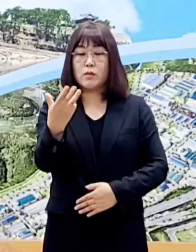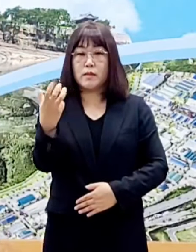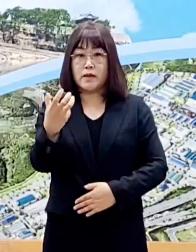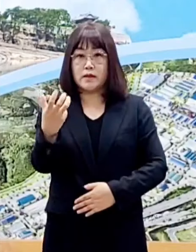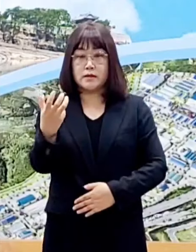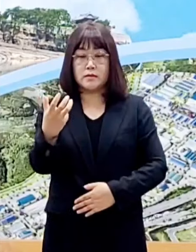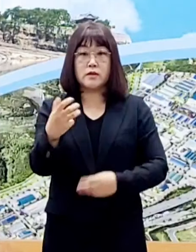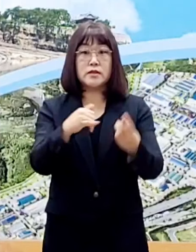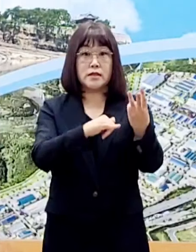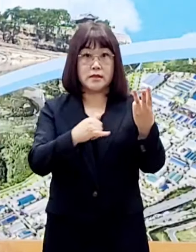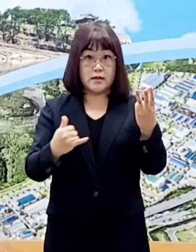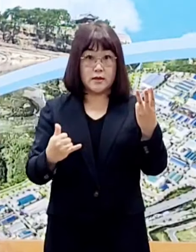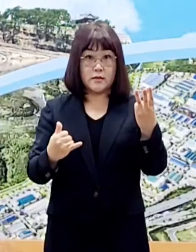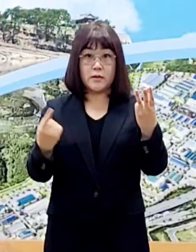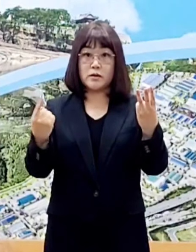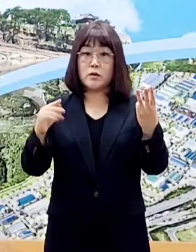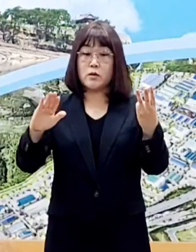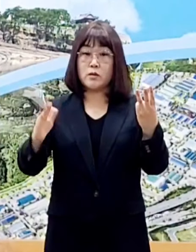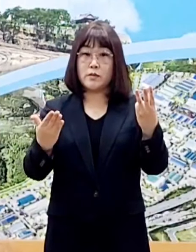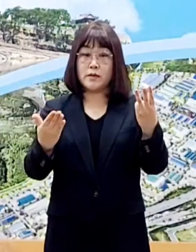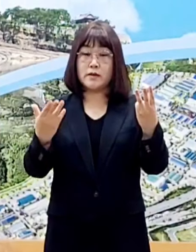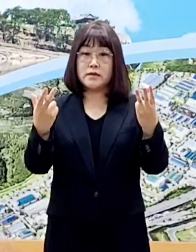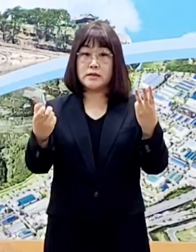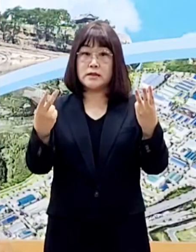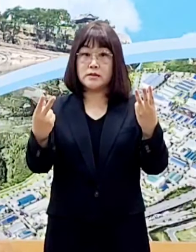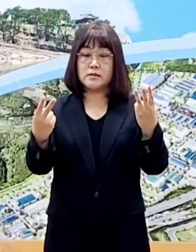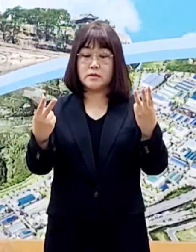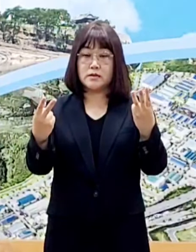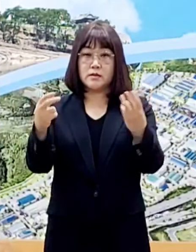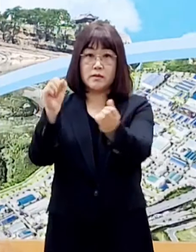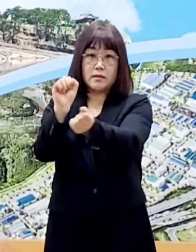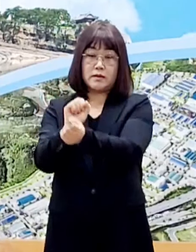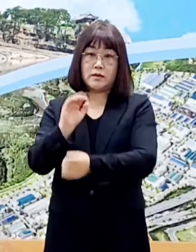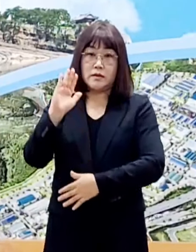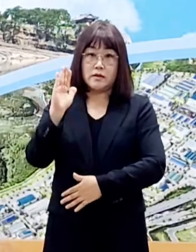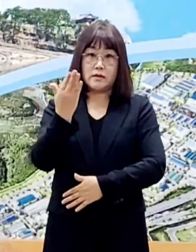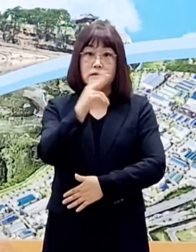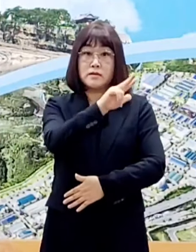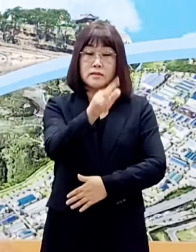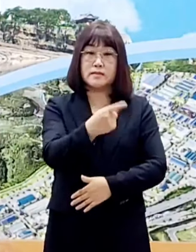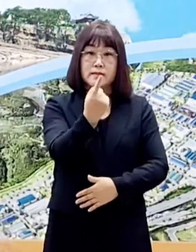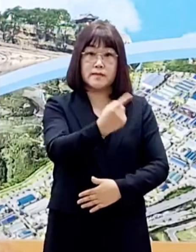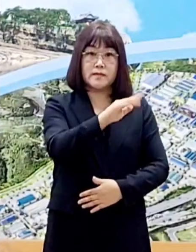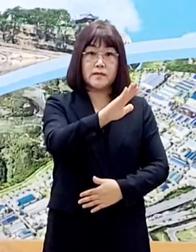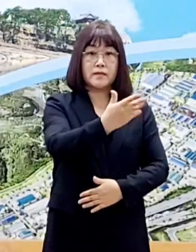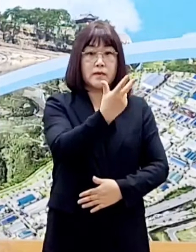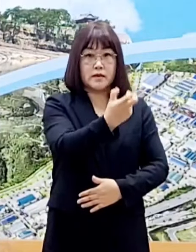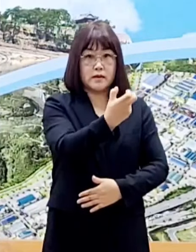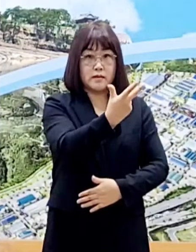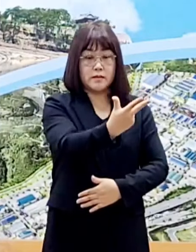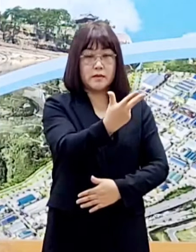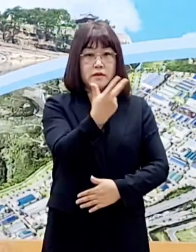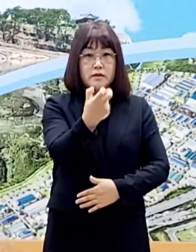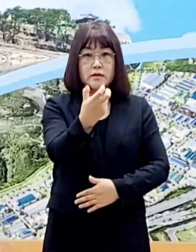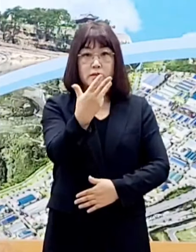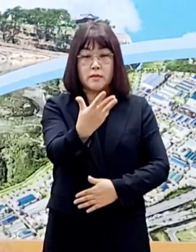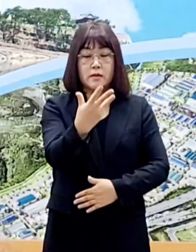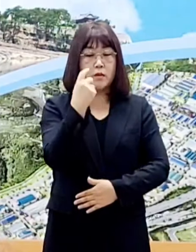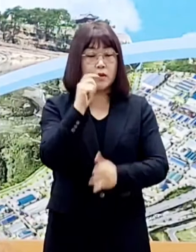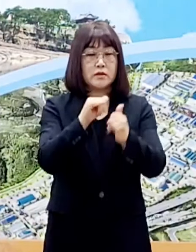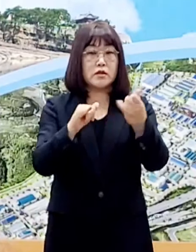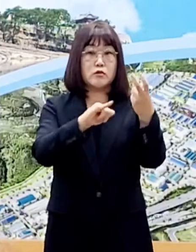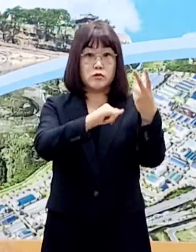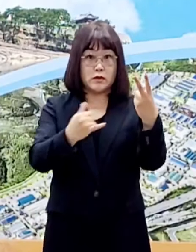80번 확진자는 1972번의 접촉자이며 진주 1977번, 78번